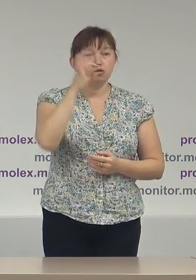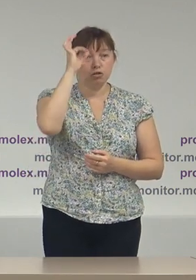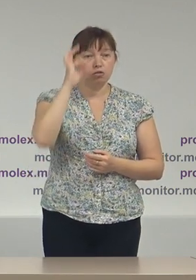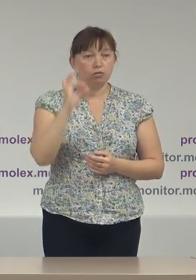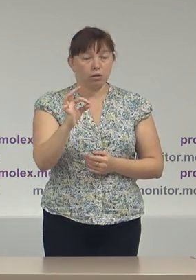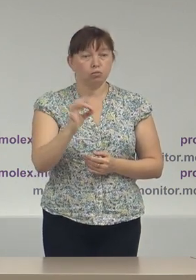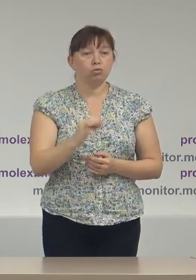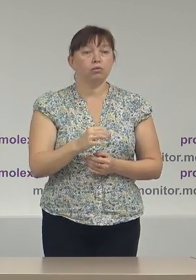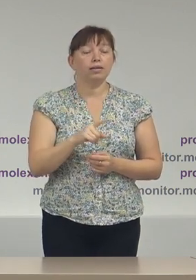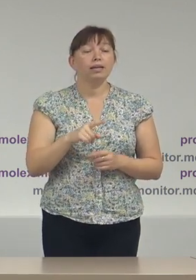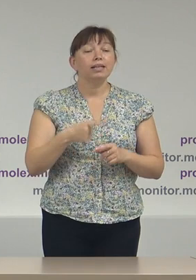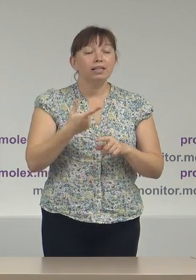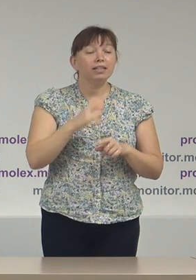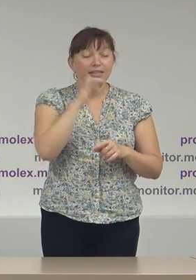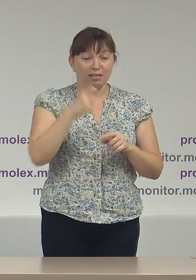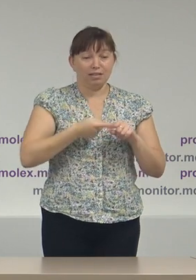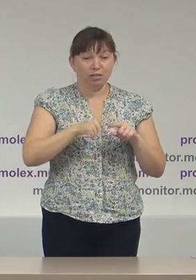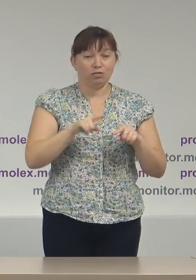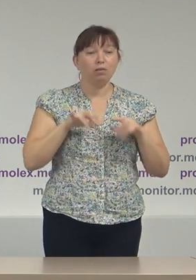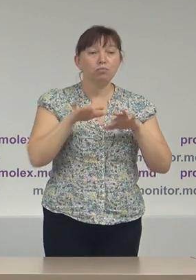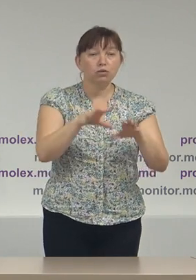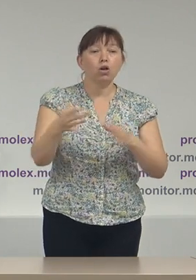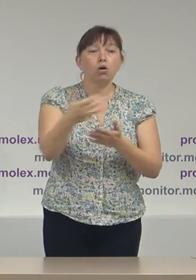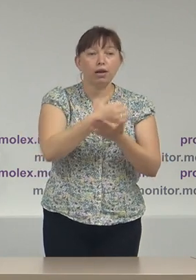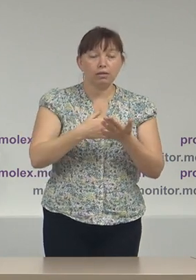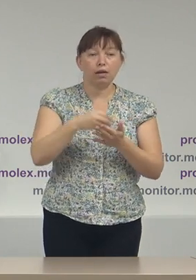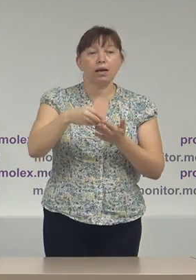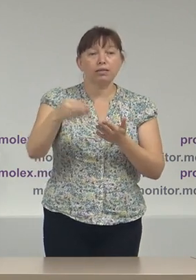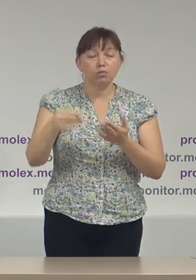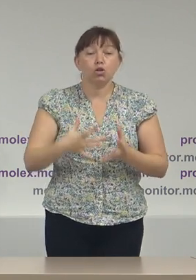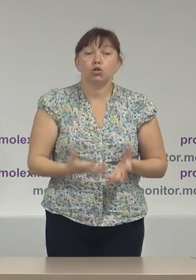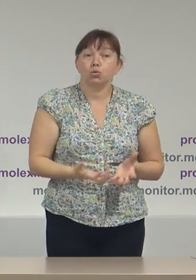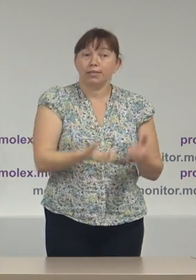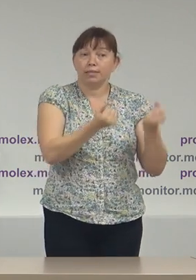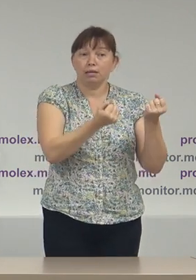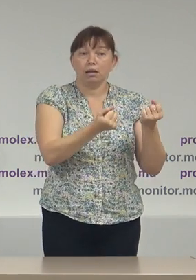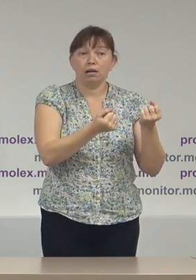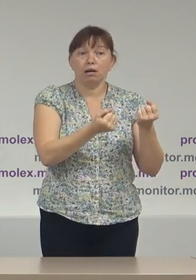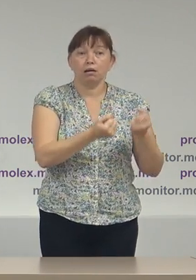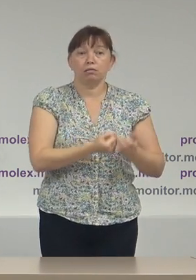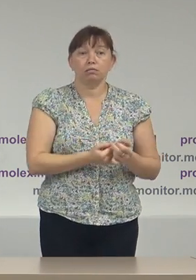din activitățile de campanie de colectare asemnăturilor în susținerea